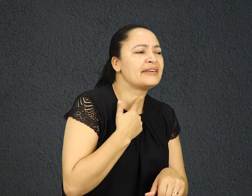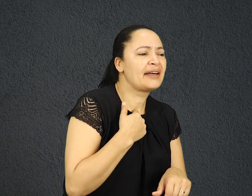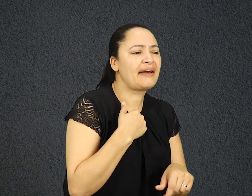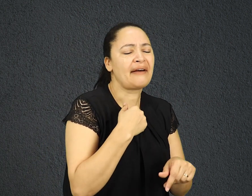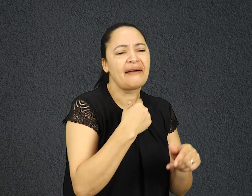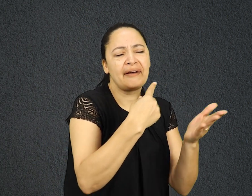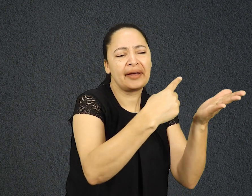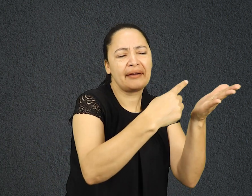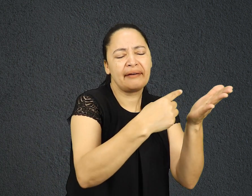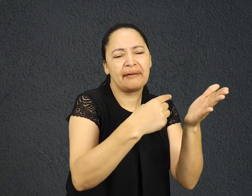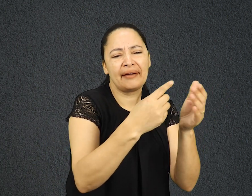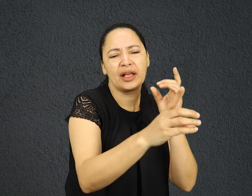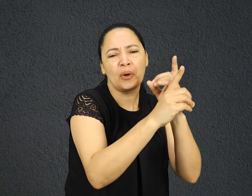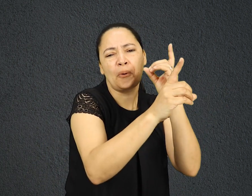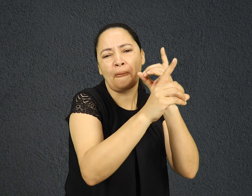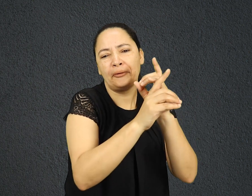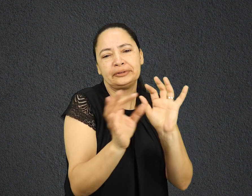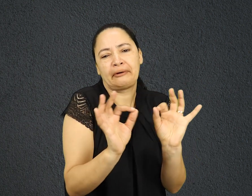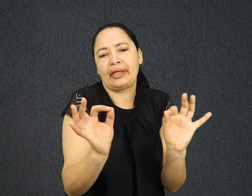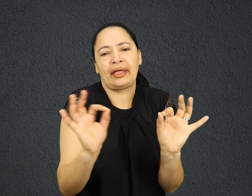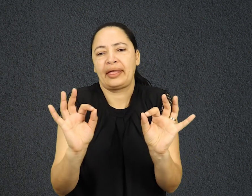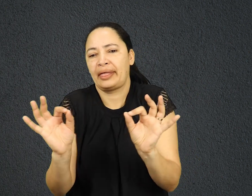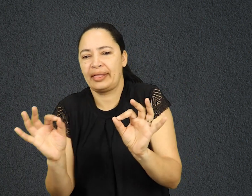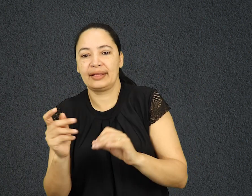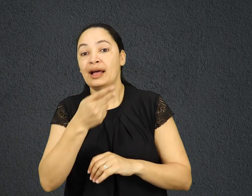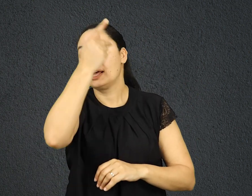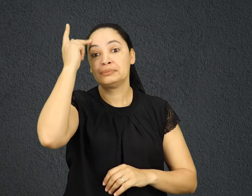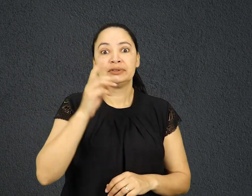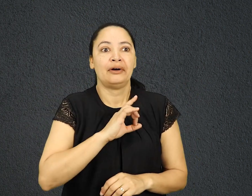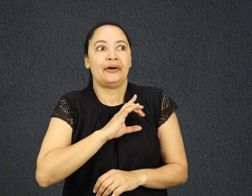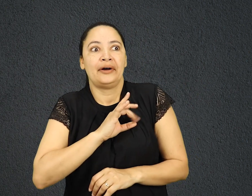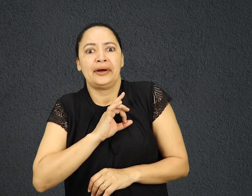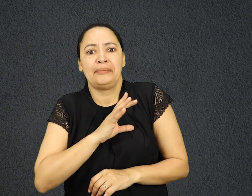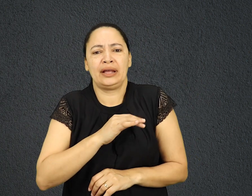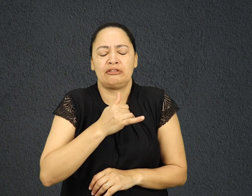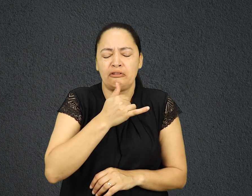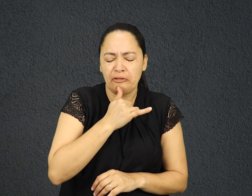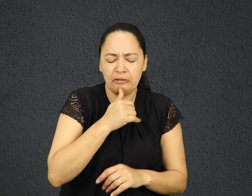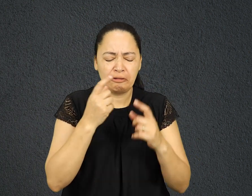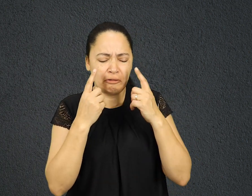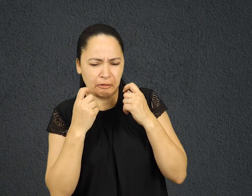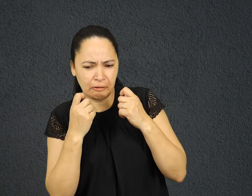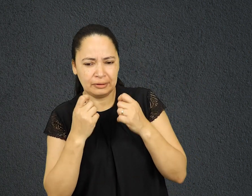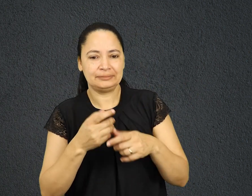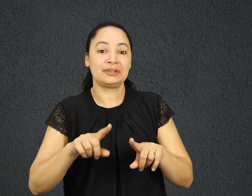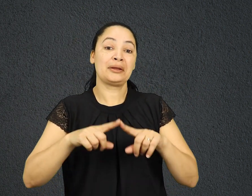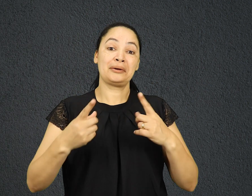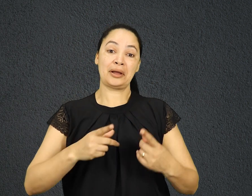medo de novas frustrações. Ao ensinar e tentar corrigir a igreja de Corinto, o apóstolo Paulo é